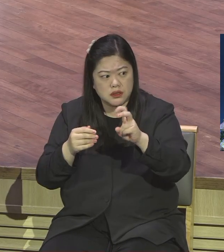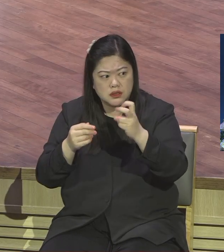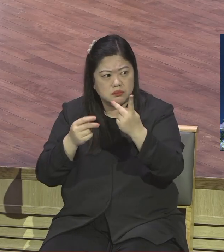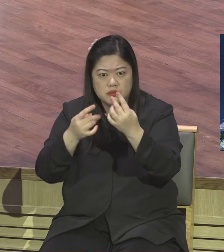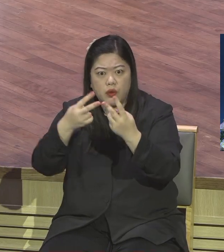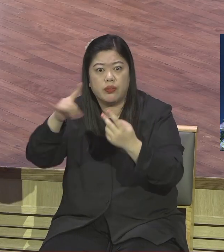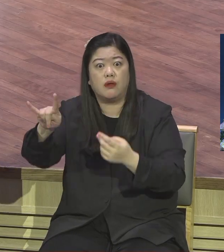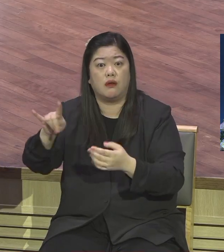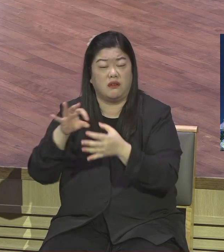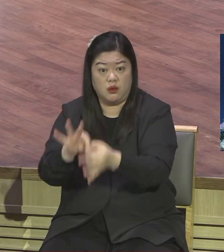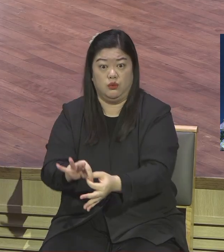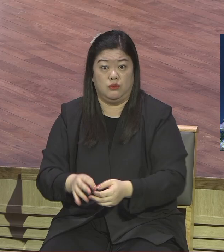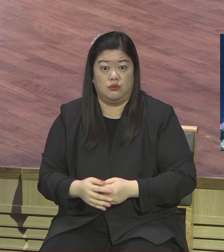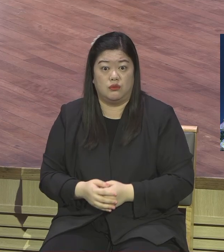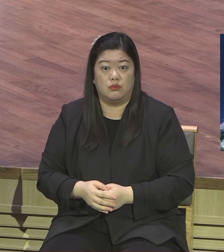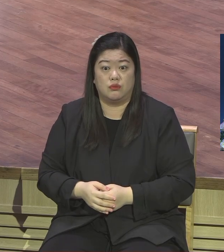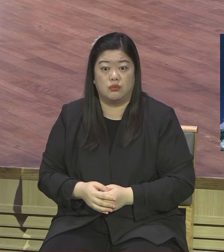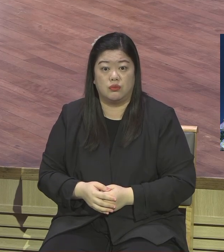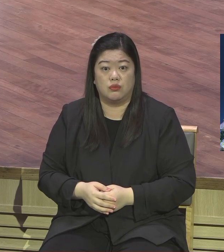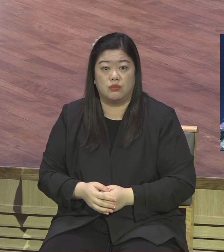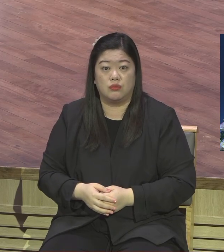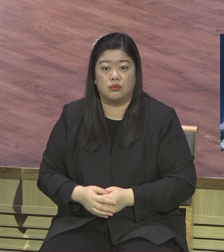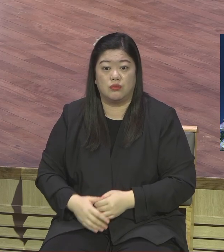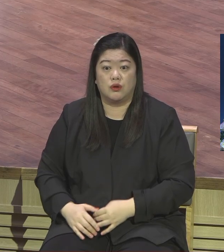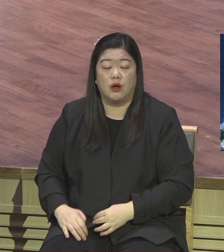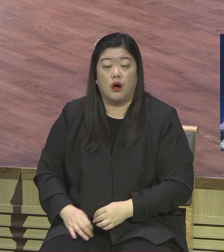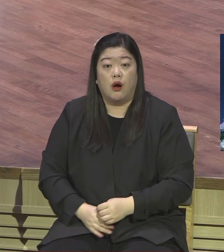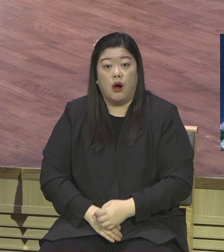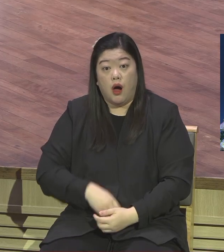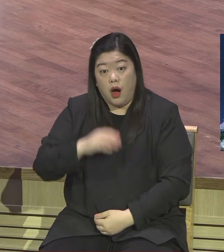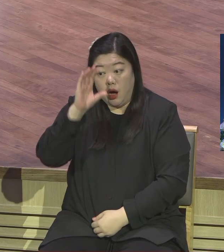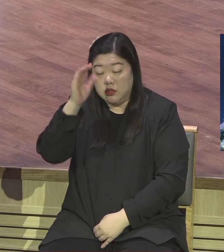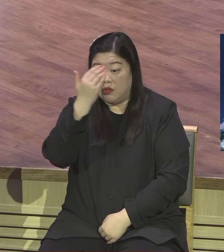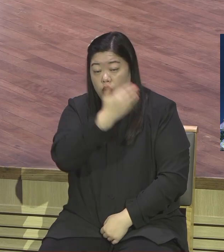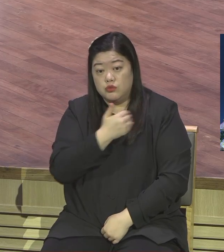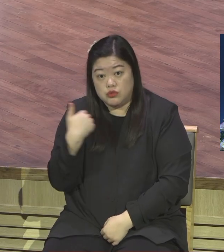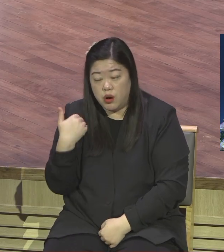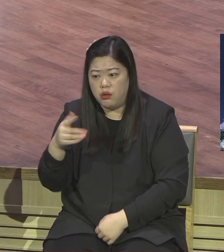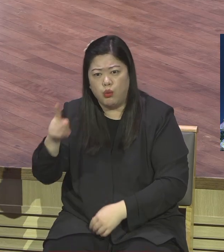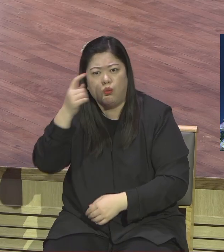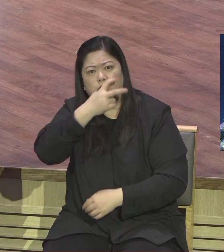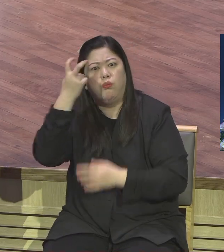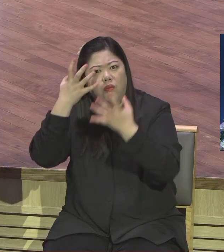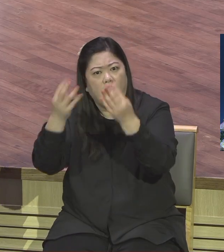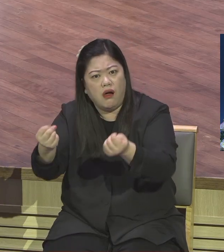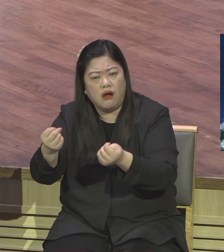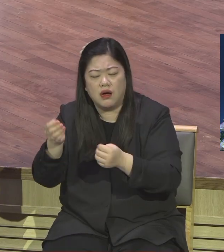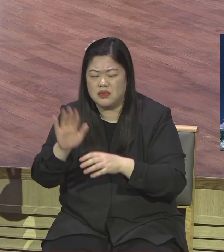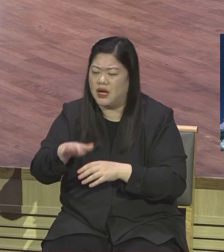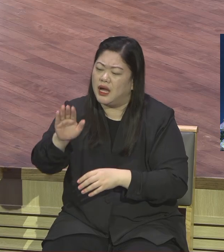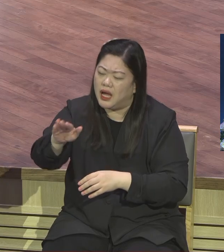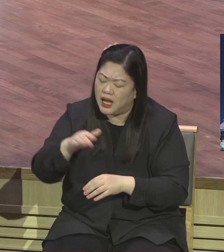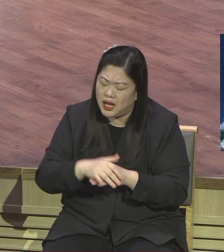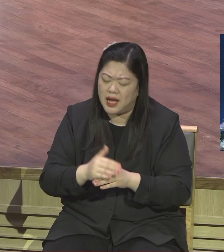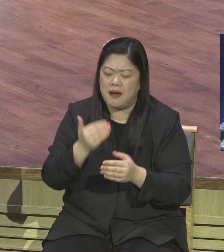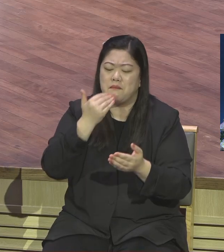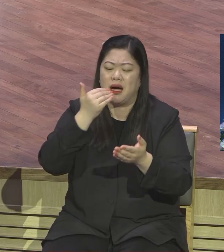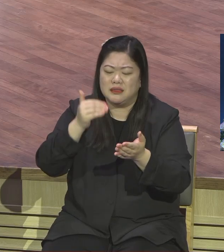우리보다 천배나 훌륭한 사람들이 이 말을 못 알아들는다니까 베드로가 반석이 아니고 신앙 고백이 반석이다